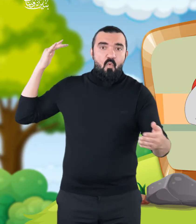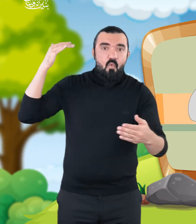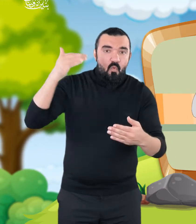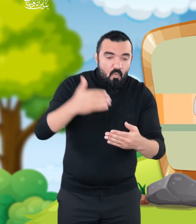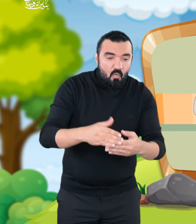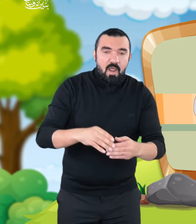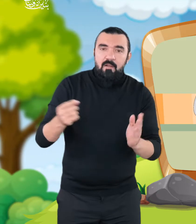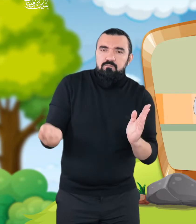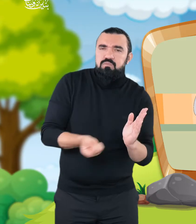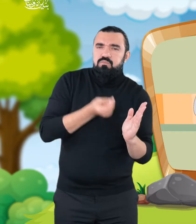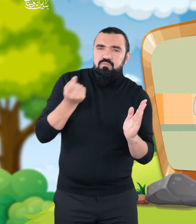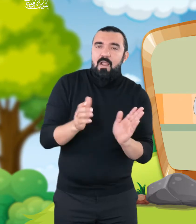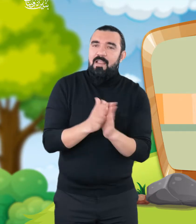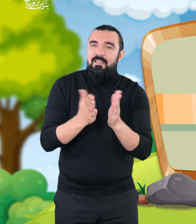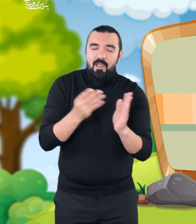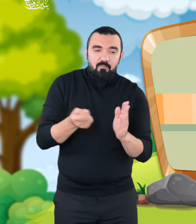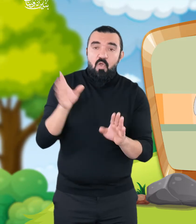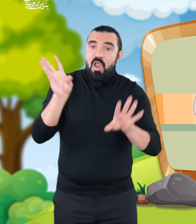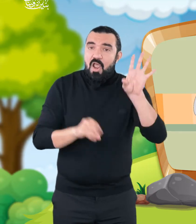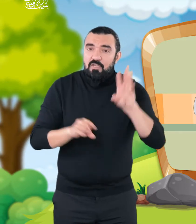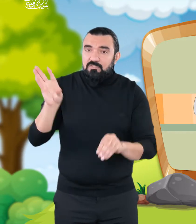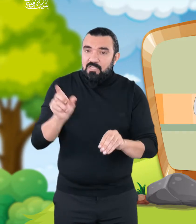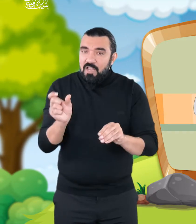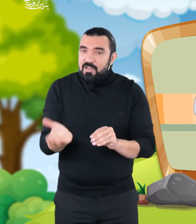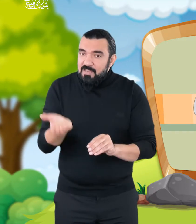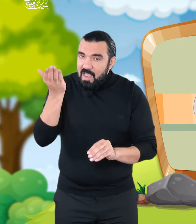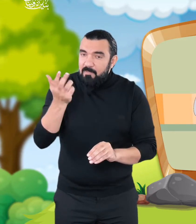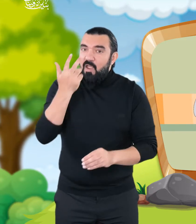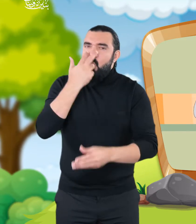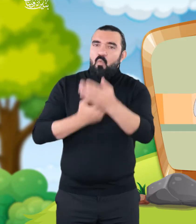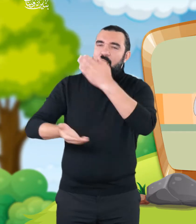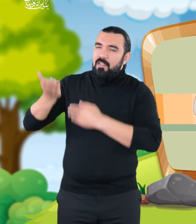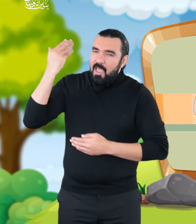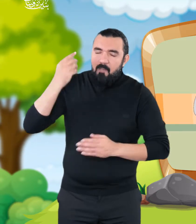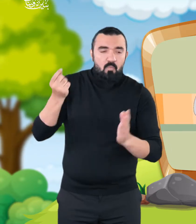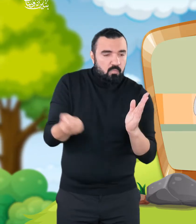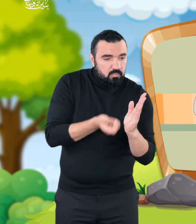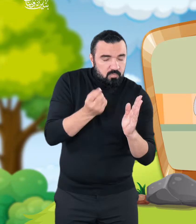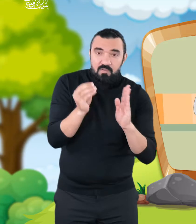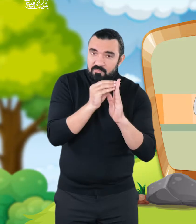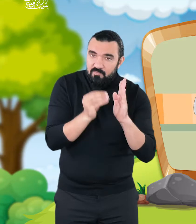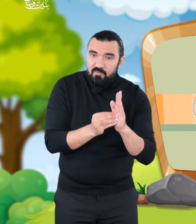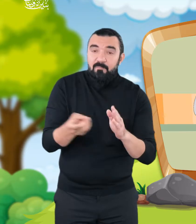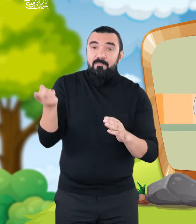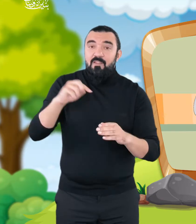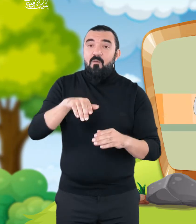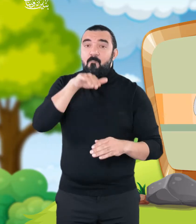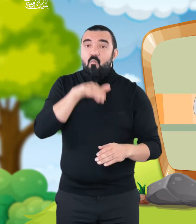كما يتناول قصص الأنبياء والأمم السابقة بالإضافة إلى عصر الرسول صلى